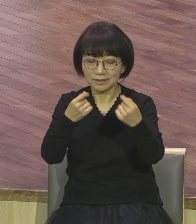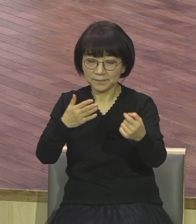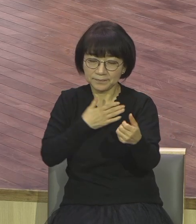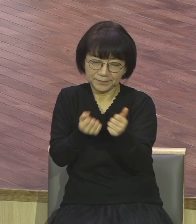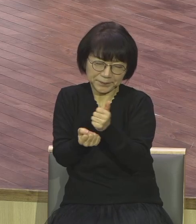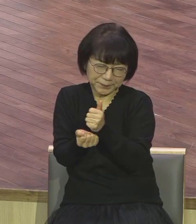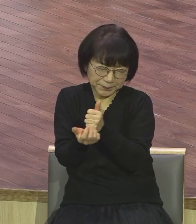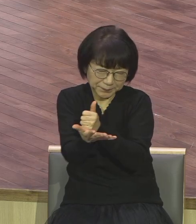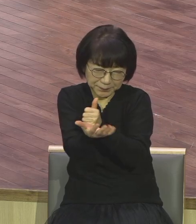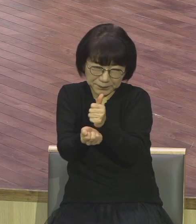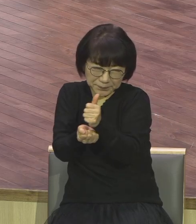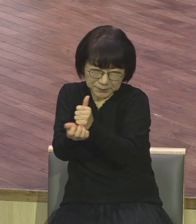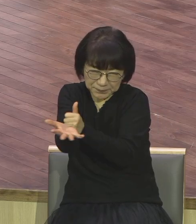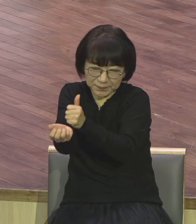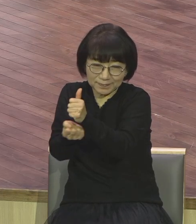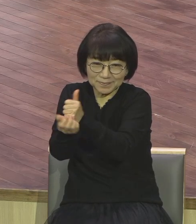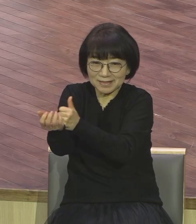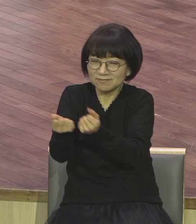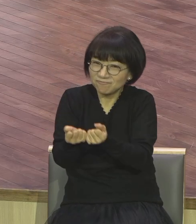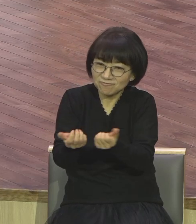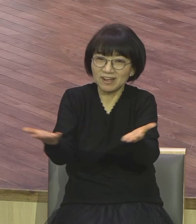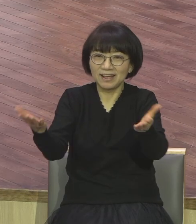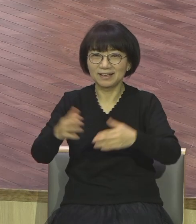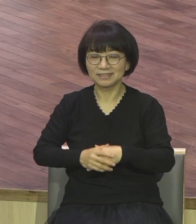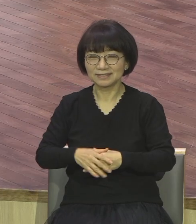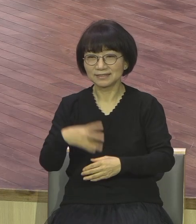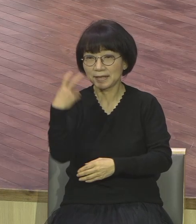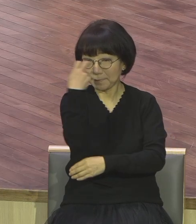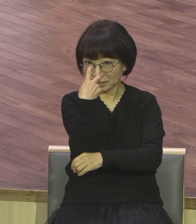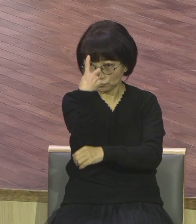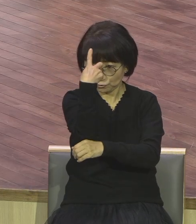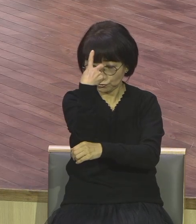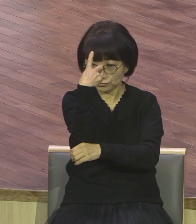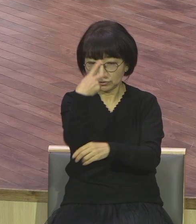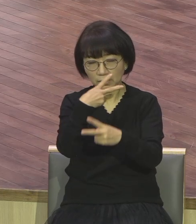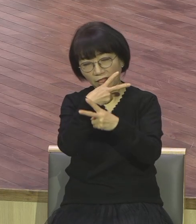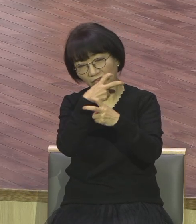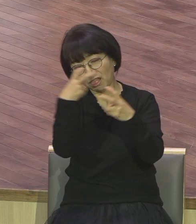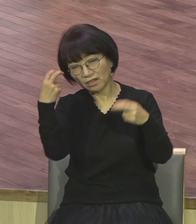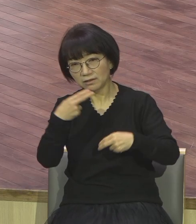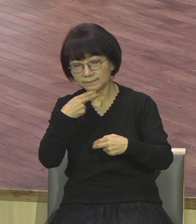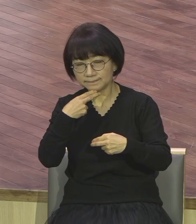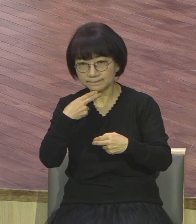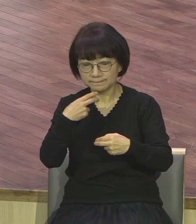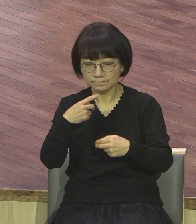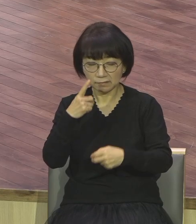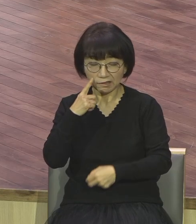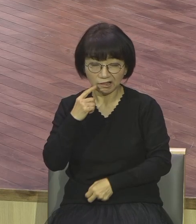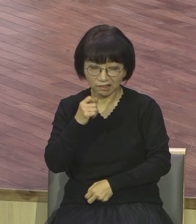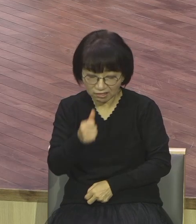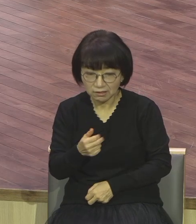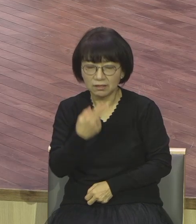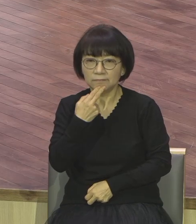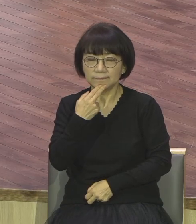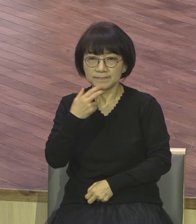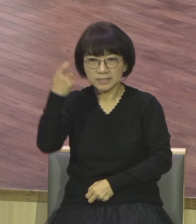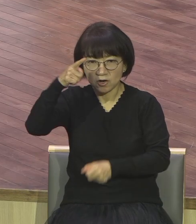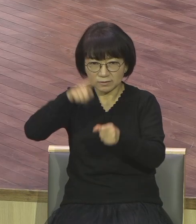파수군 파수군은 졸지도 않고 잠자지 않습니다 깨어있나 영적으로 늘 깨어있는 영적 깨어있는 둘째